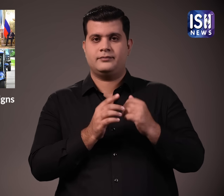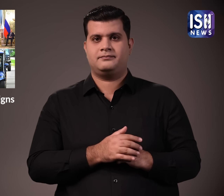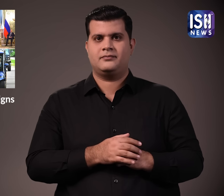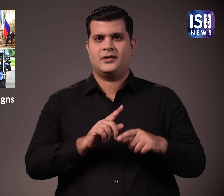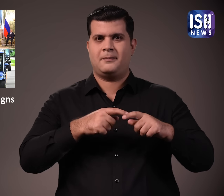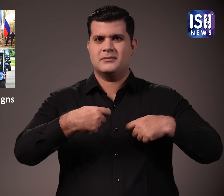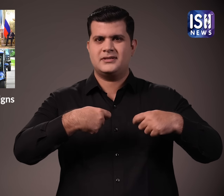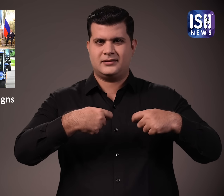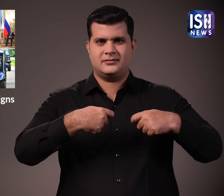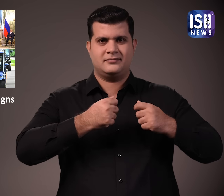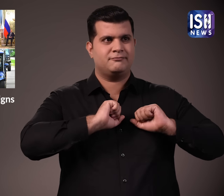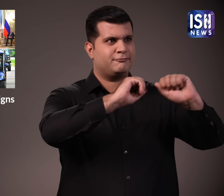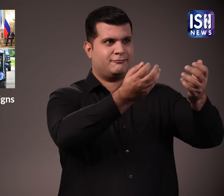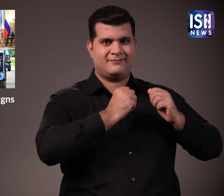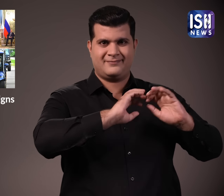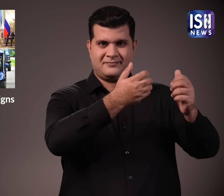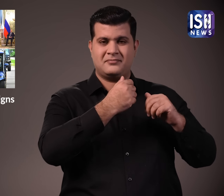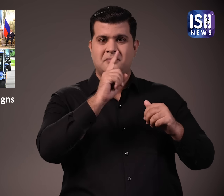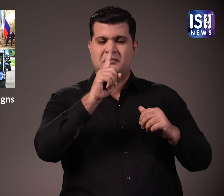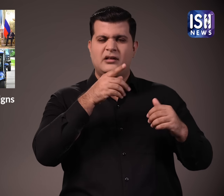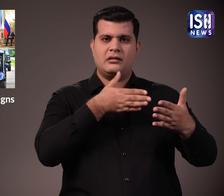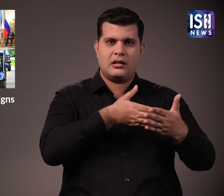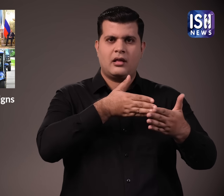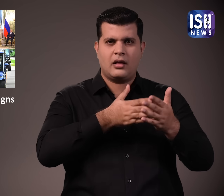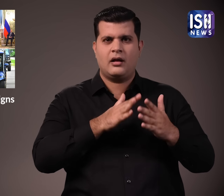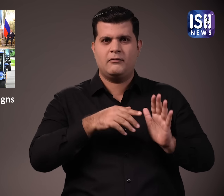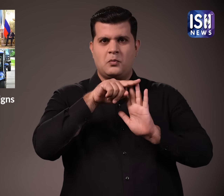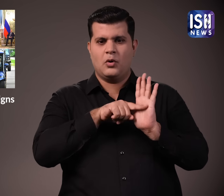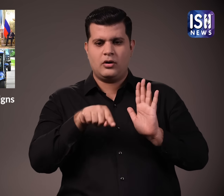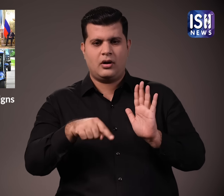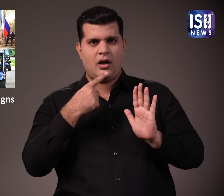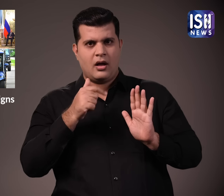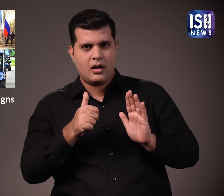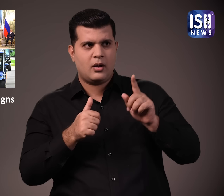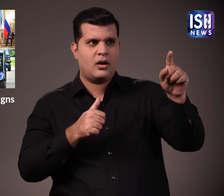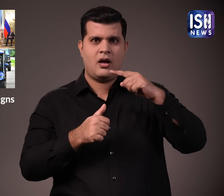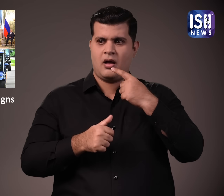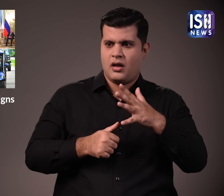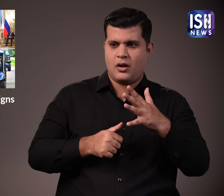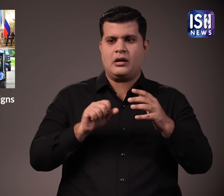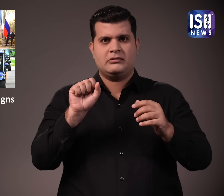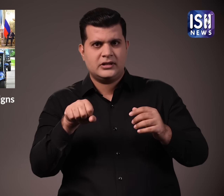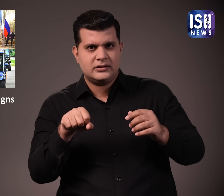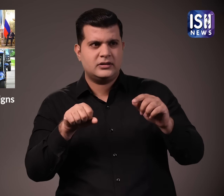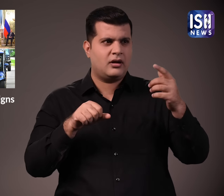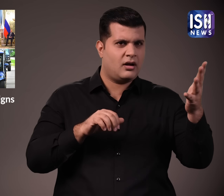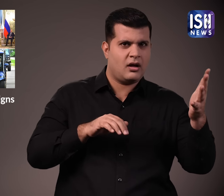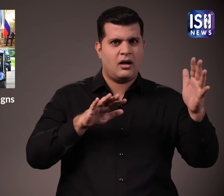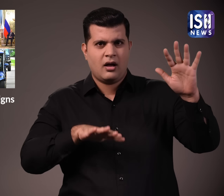भारत और रूस के बीच मजबूर प्यापार एक संबंध है हाला कि कुछ नीतियों के कारण उन्हें कठिनाईयों का सामना करना